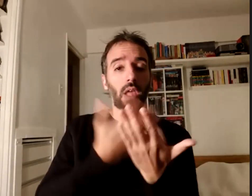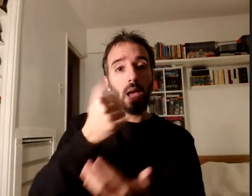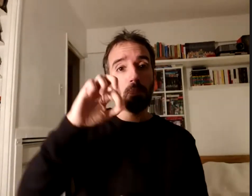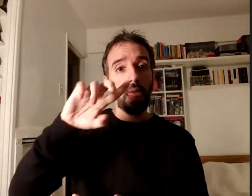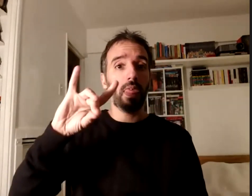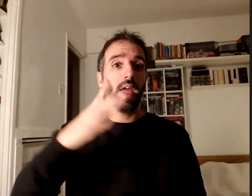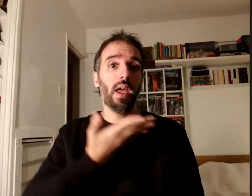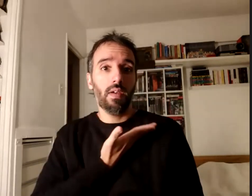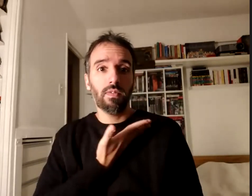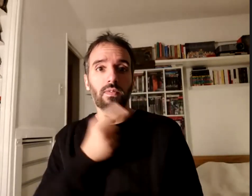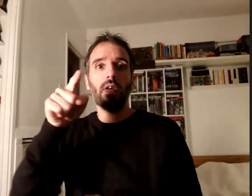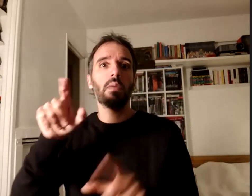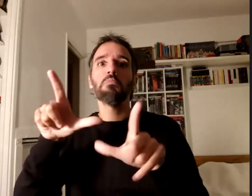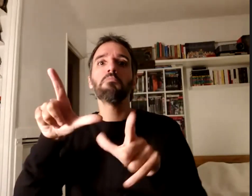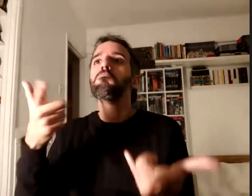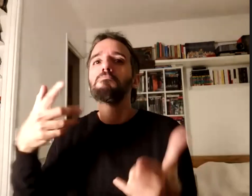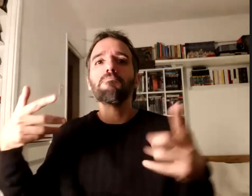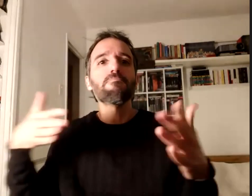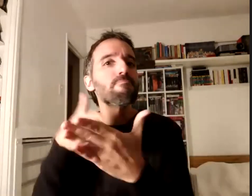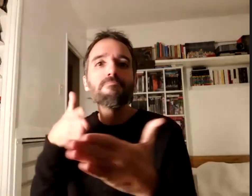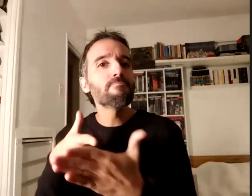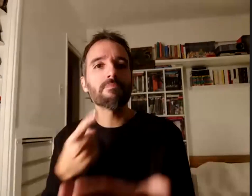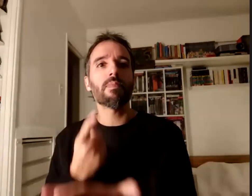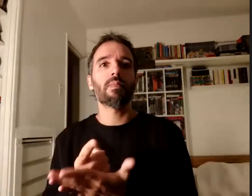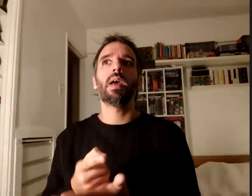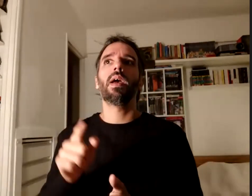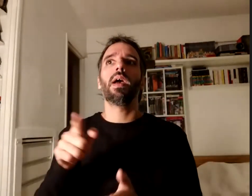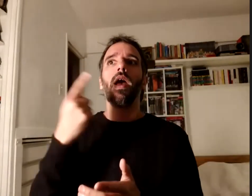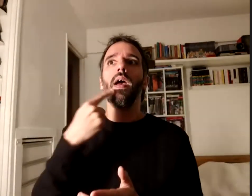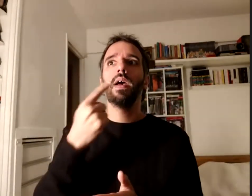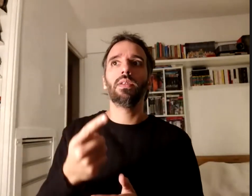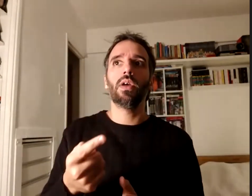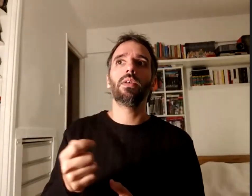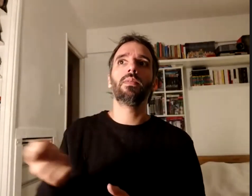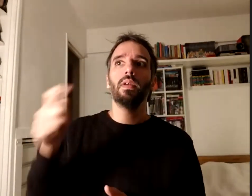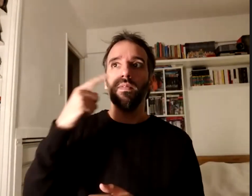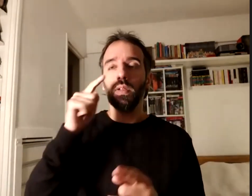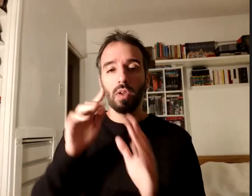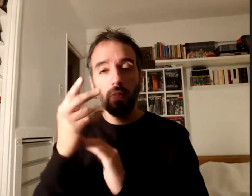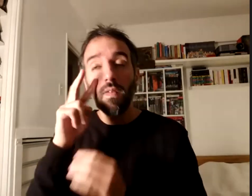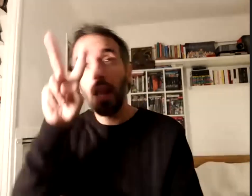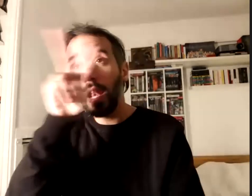me los lee entonces de 50 textos que hay en el campus leo 10 12